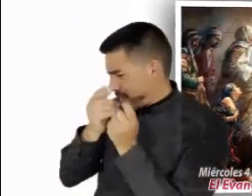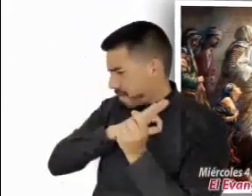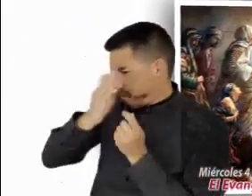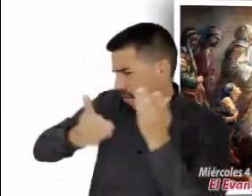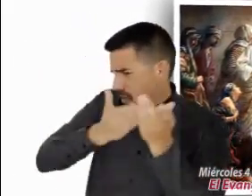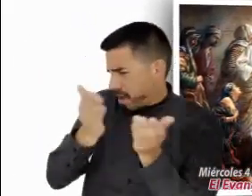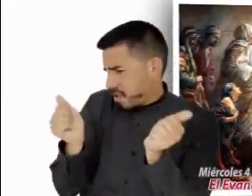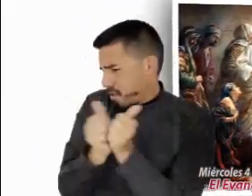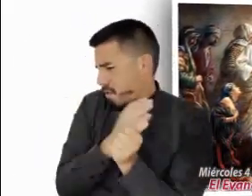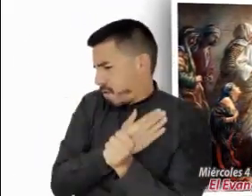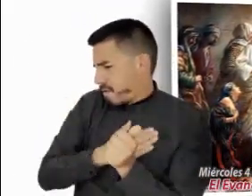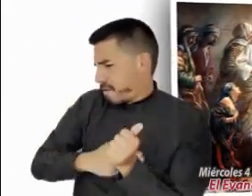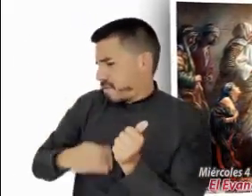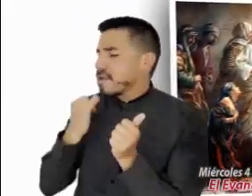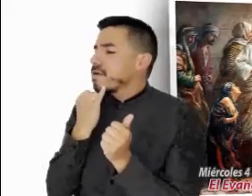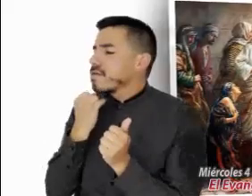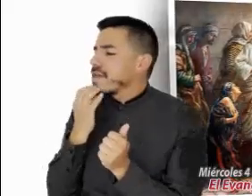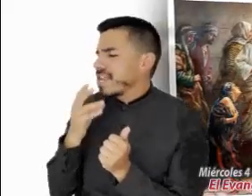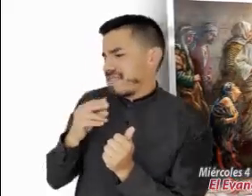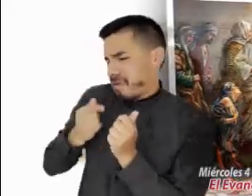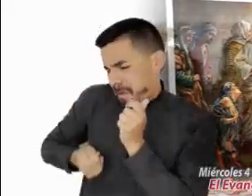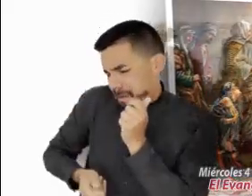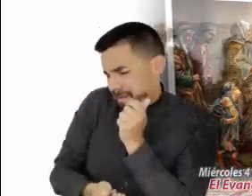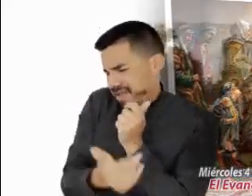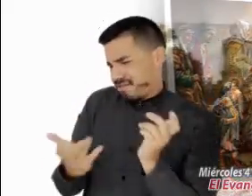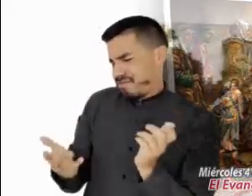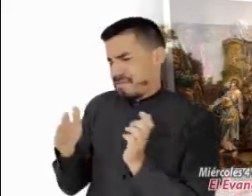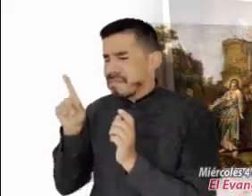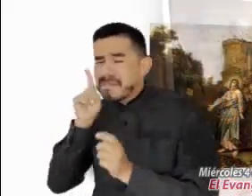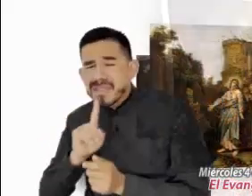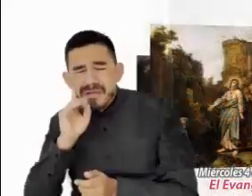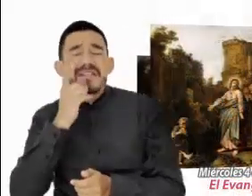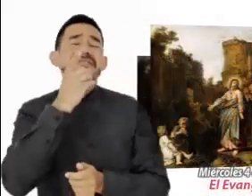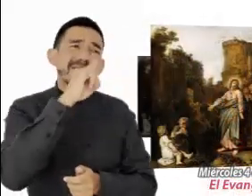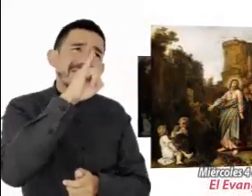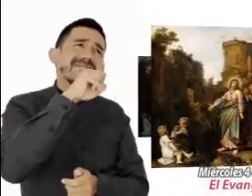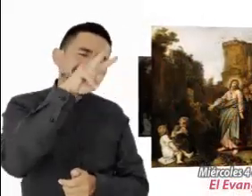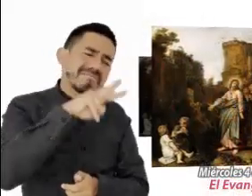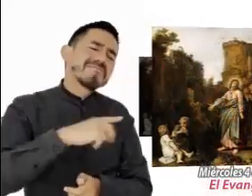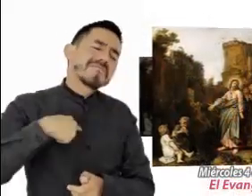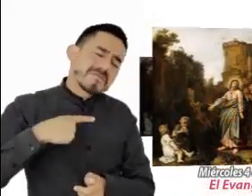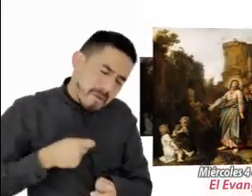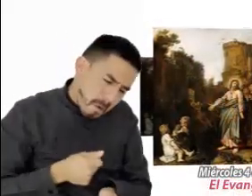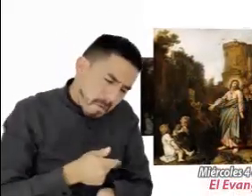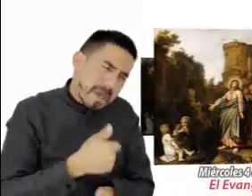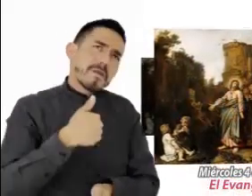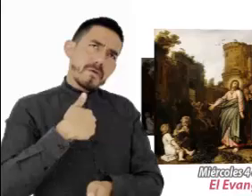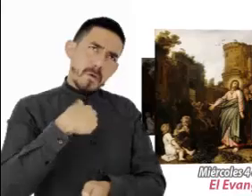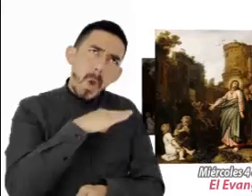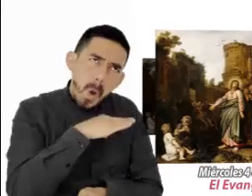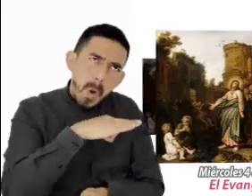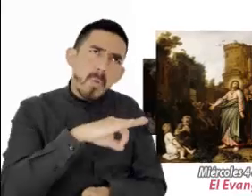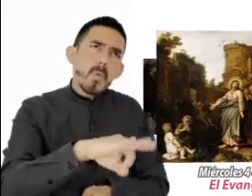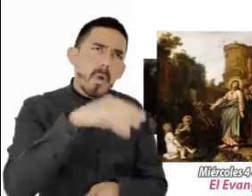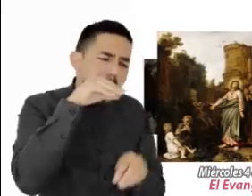quitarles el pan a los hijos para echárselo a los perritos. Pero ella replicó. Es cierto, señor. Pero también los